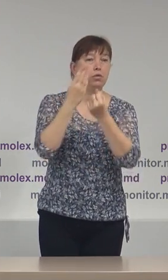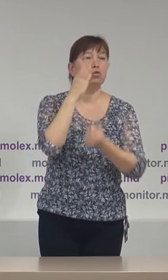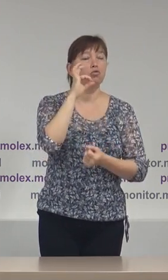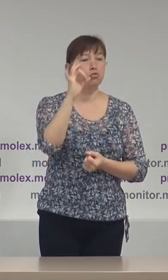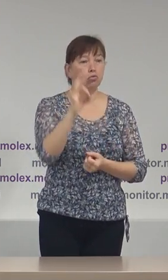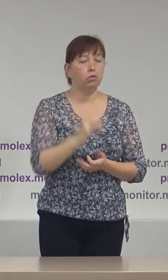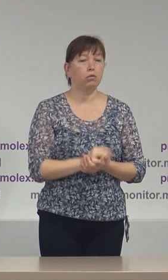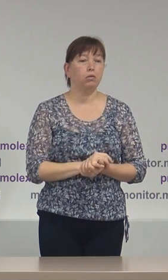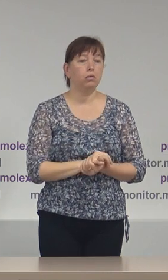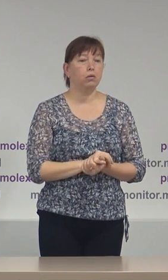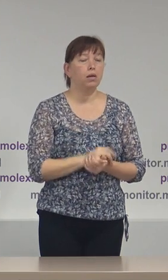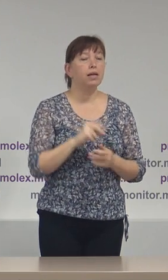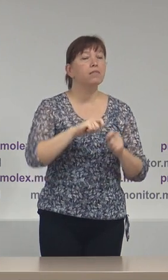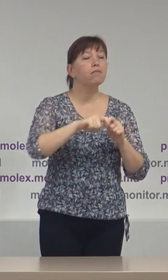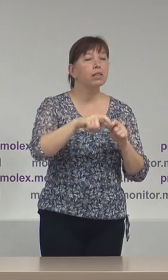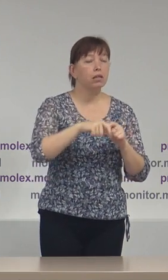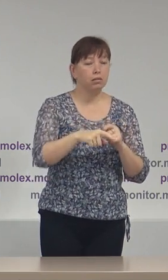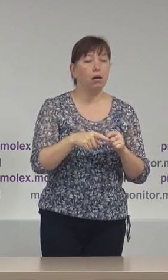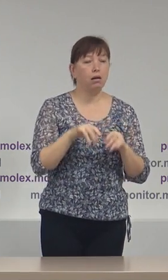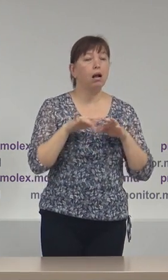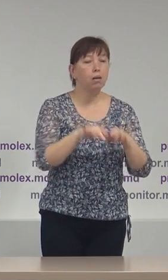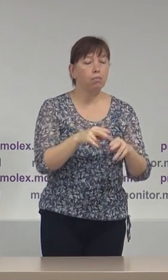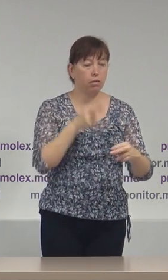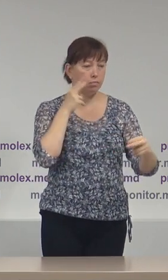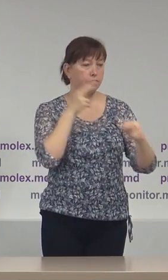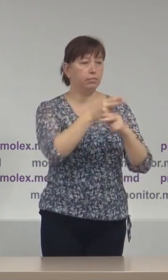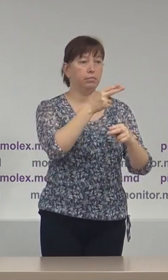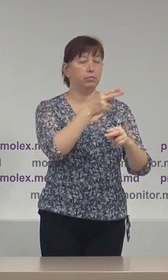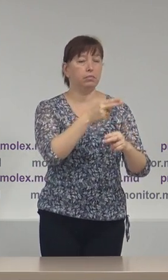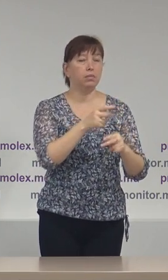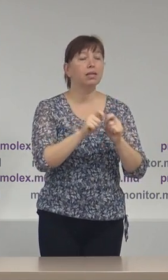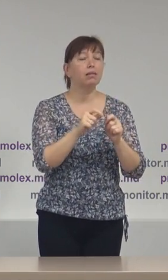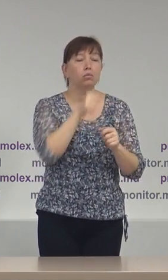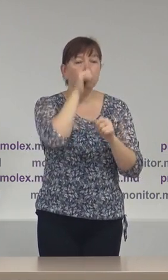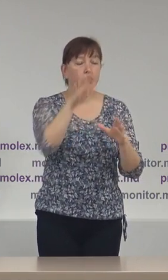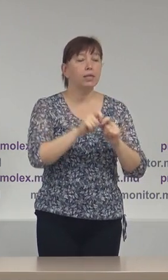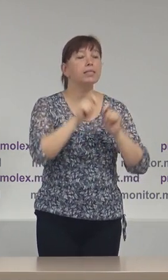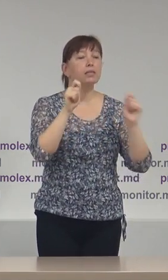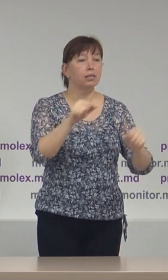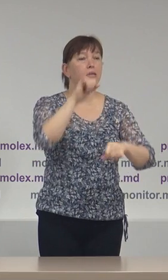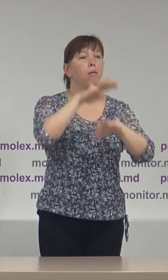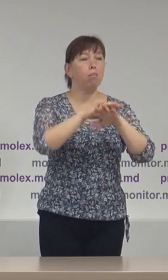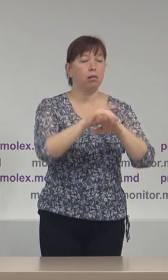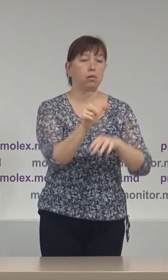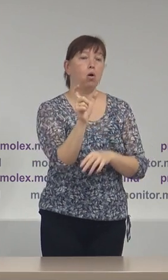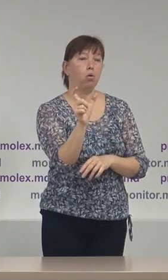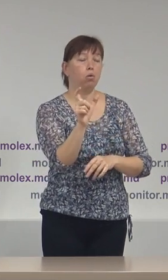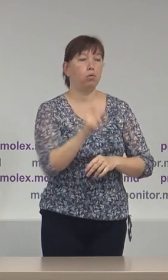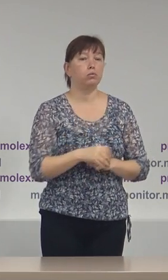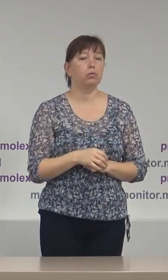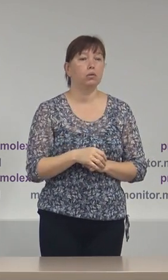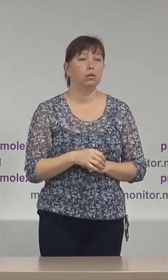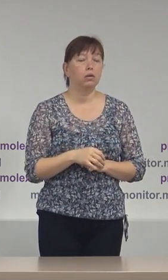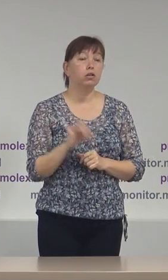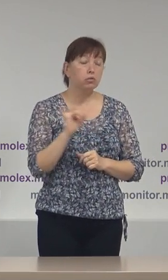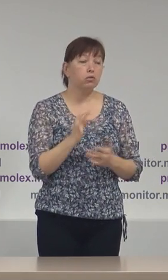în finanțarea campaniei prin blocarea administrativă de deschidere a contului bancar și